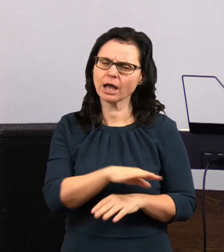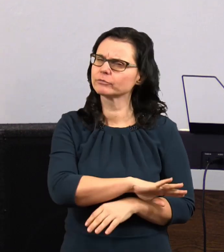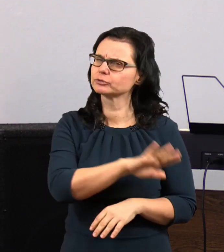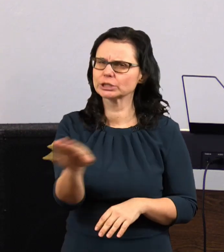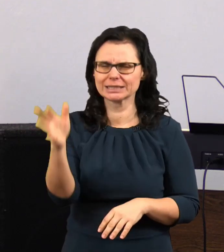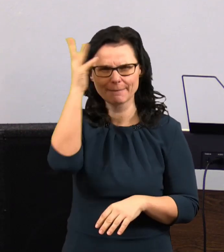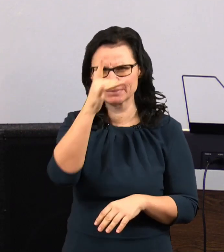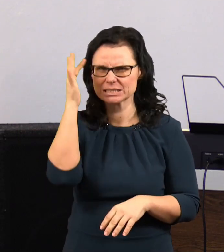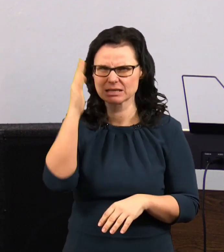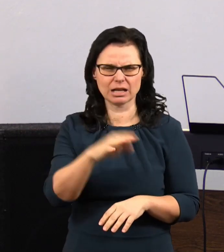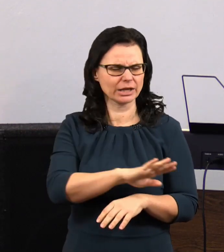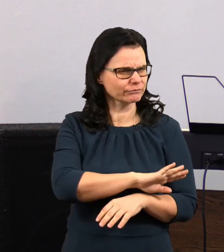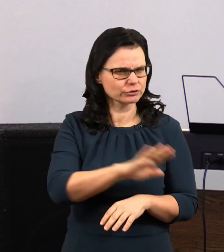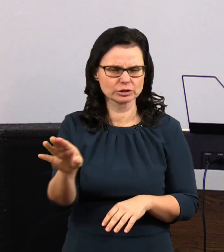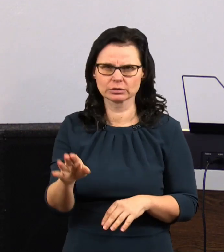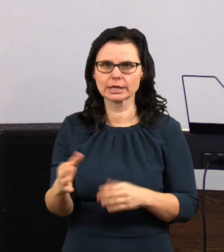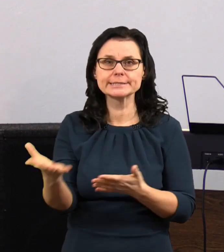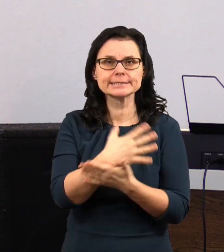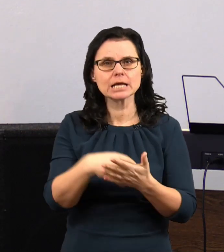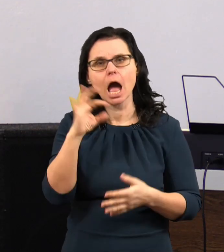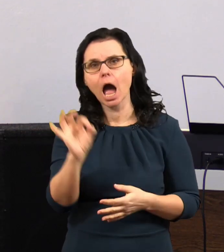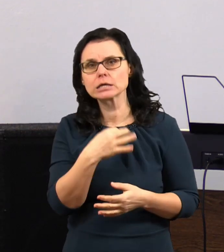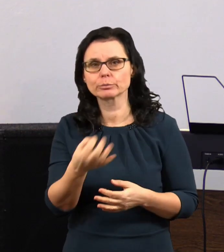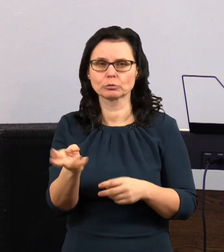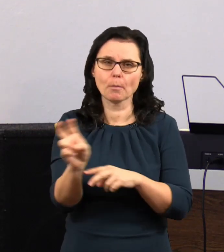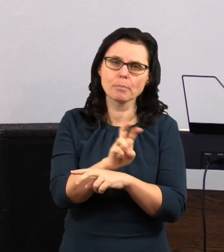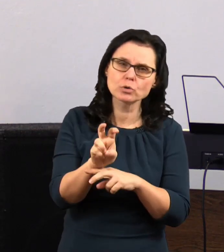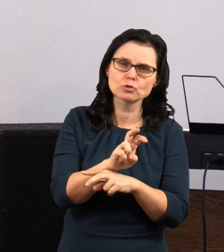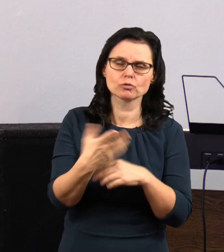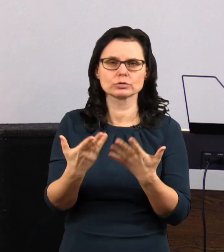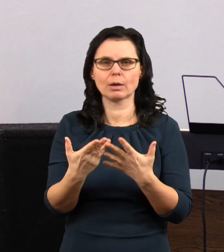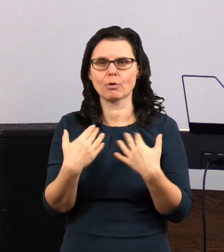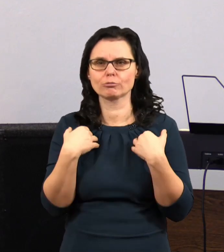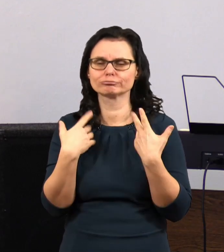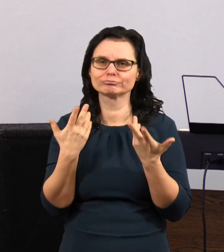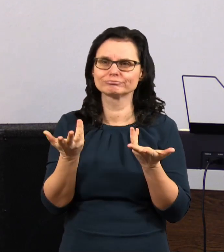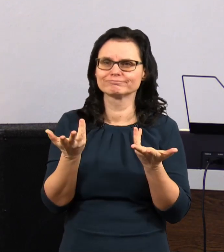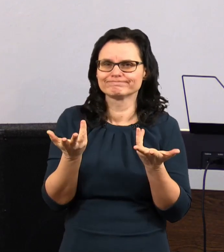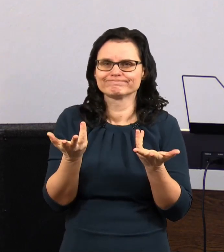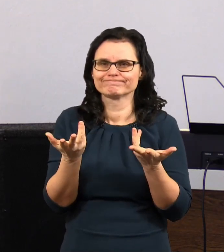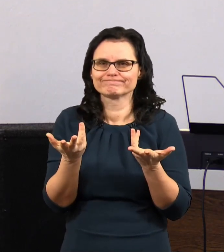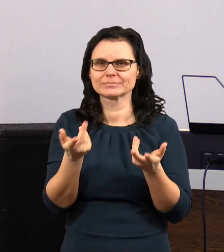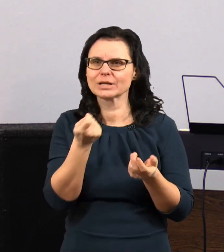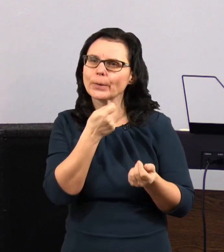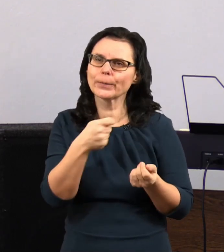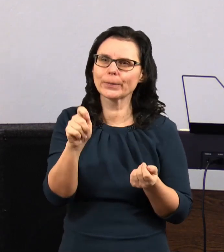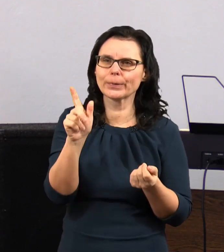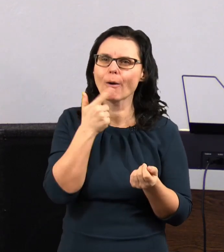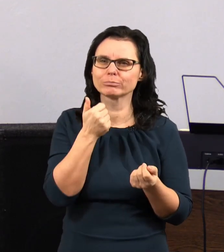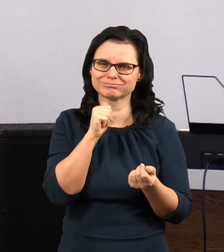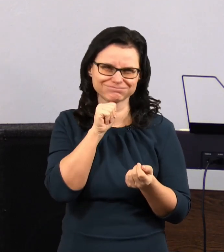všichni do jednoho. Nezískal si vůbec naši pozornost, vůbec jsme si ho neublíbili z kraje,